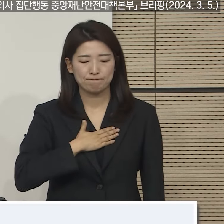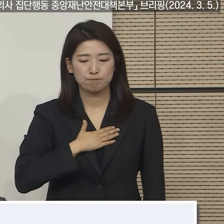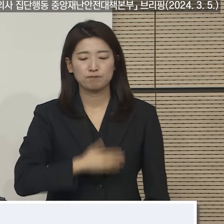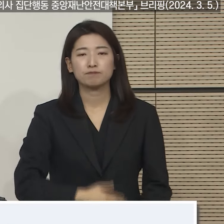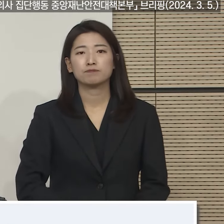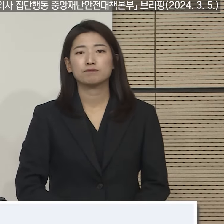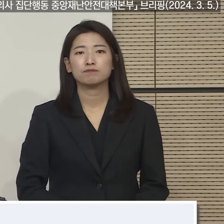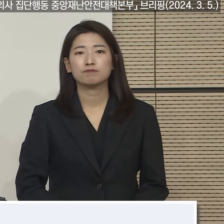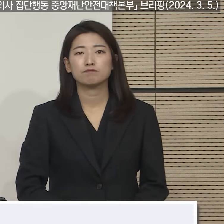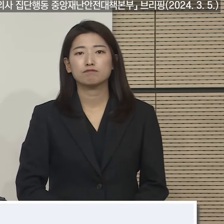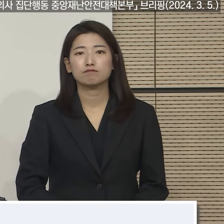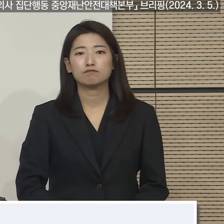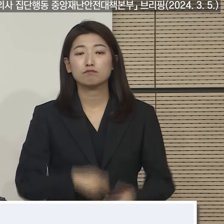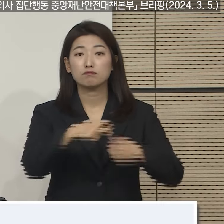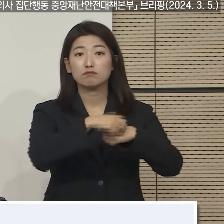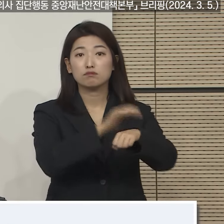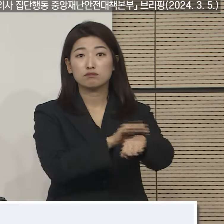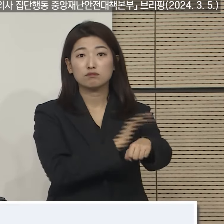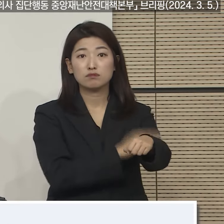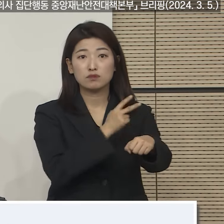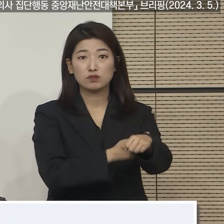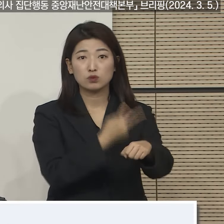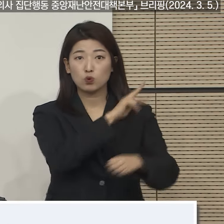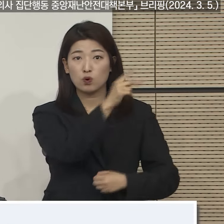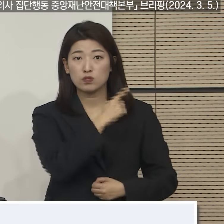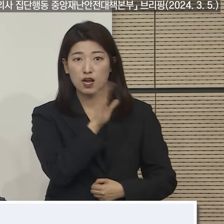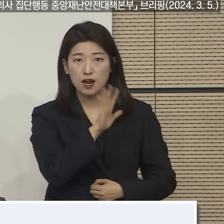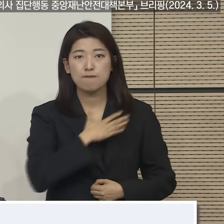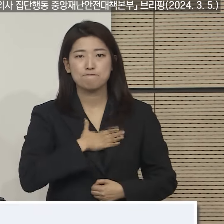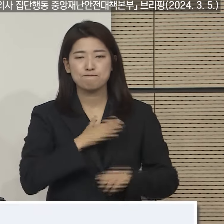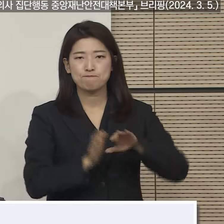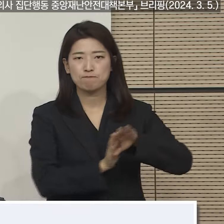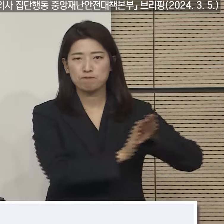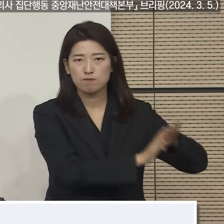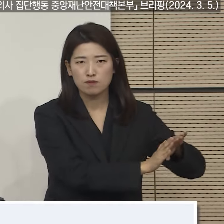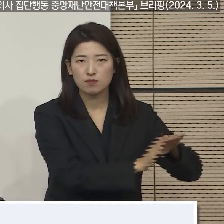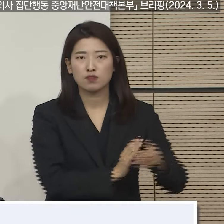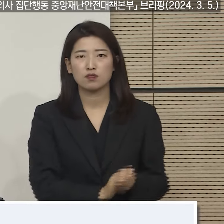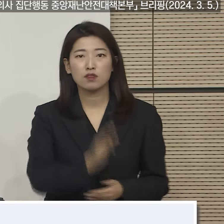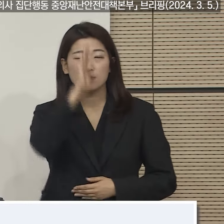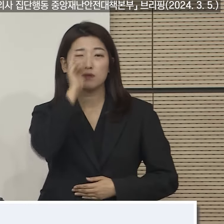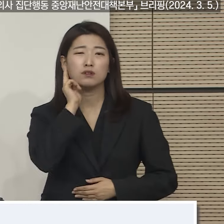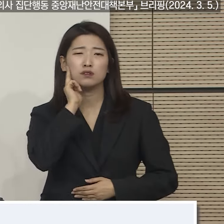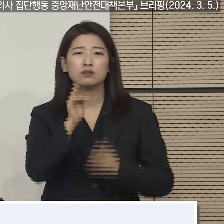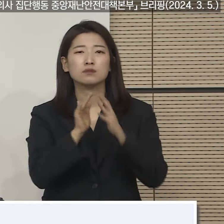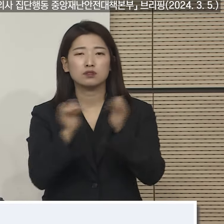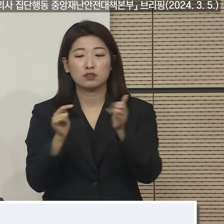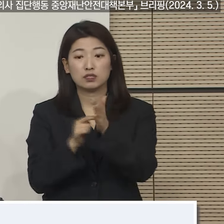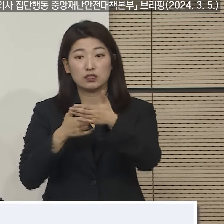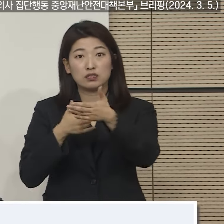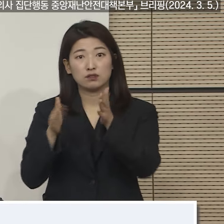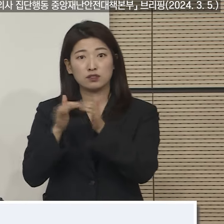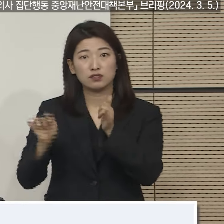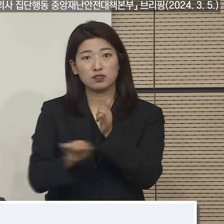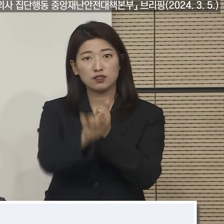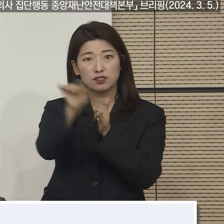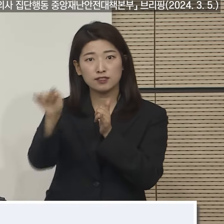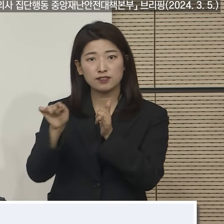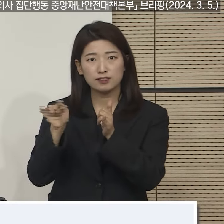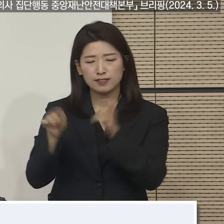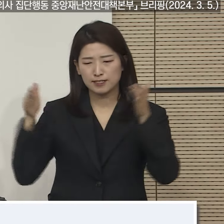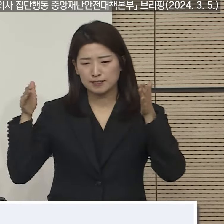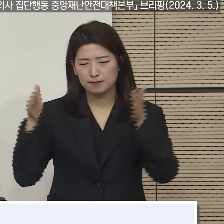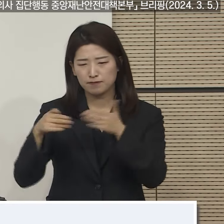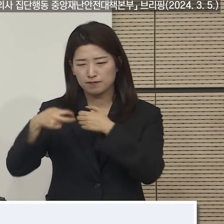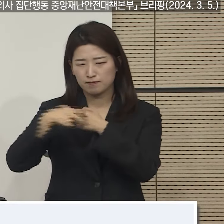정부는 전공의가 없는 상황까지 고려하여 중증 응급환자 중심에 비상진료체계를 마련하였으며